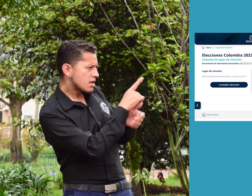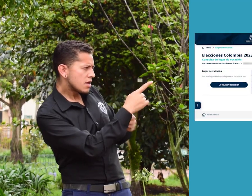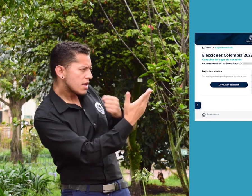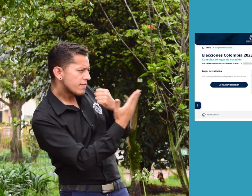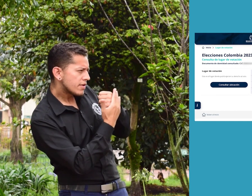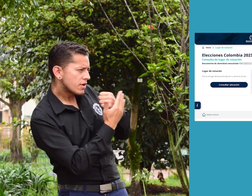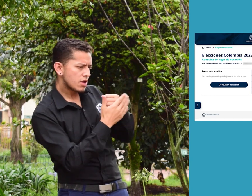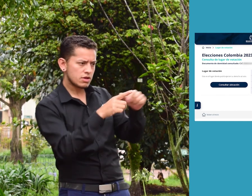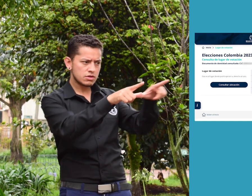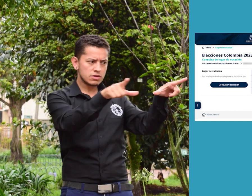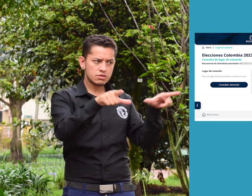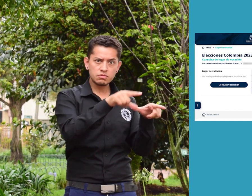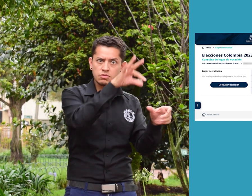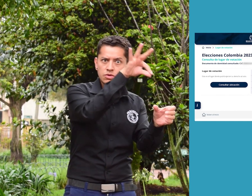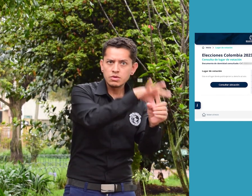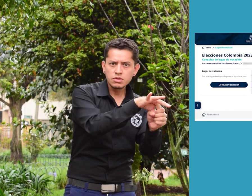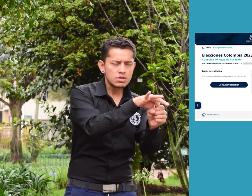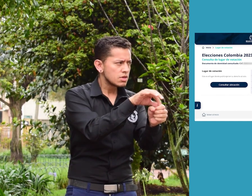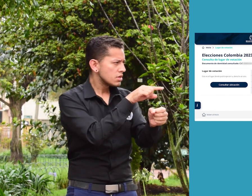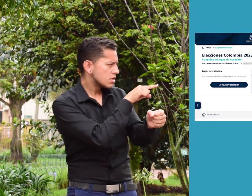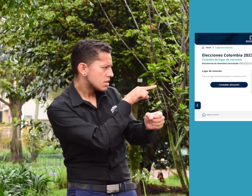también la dirección y la mesa asignada.